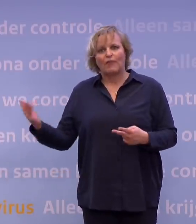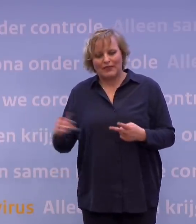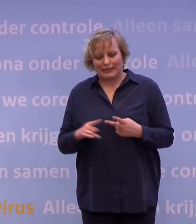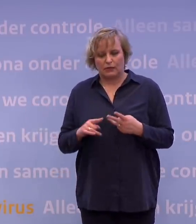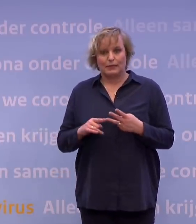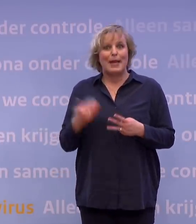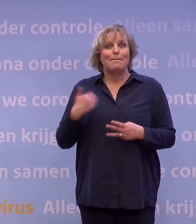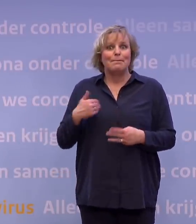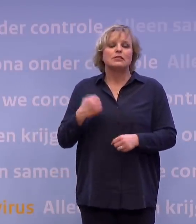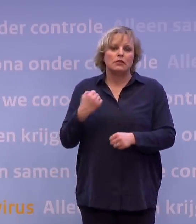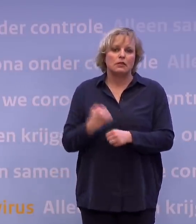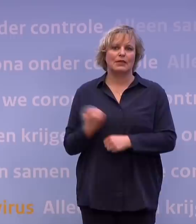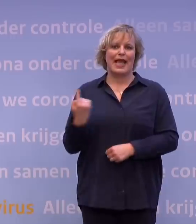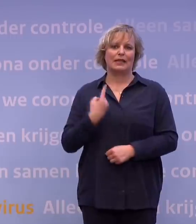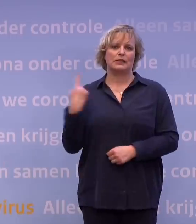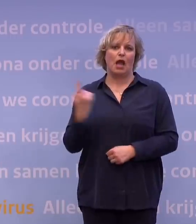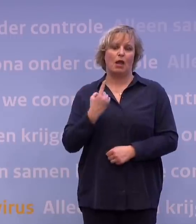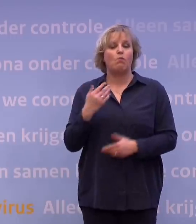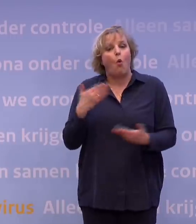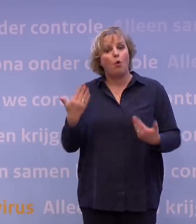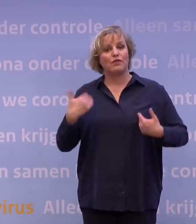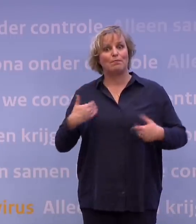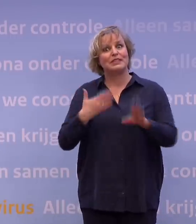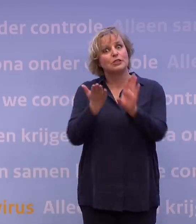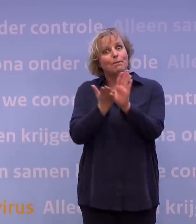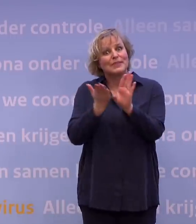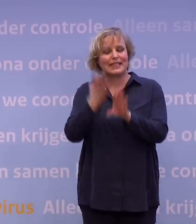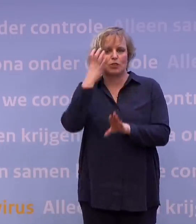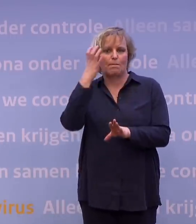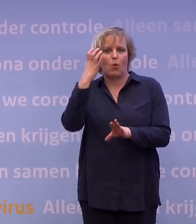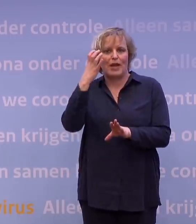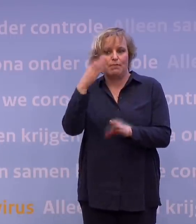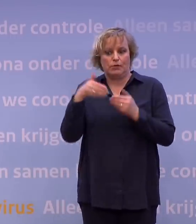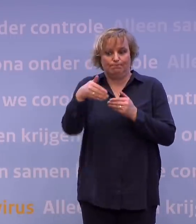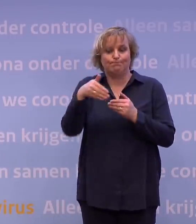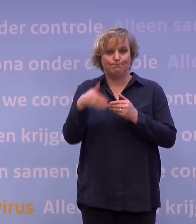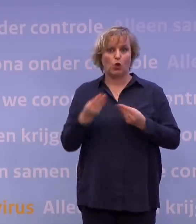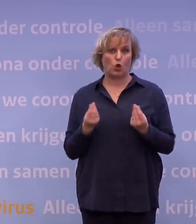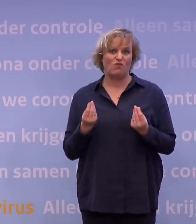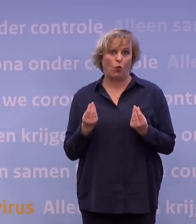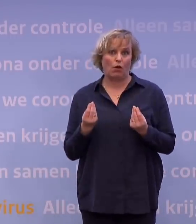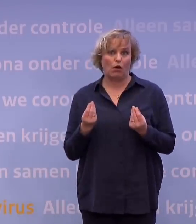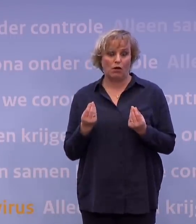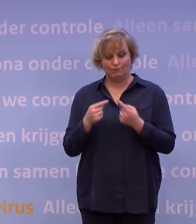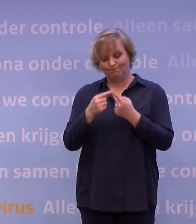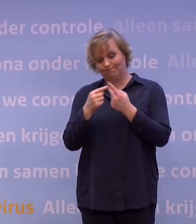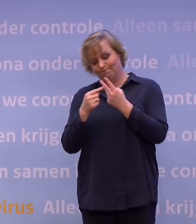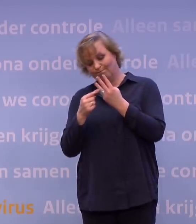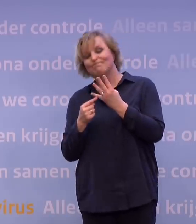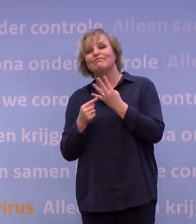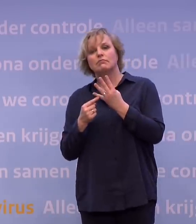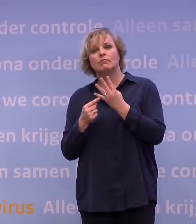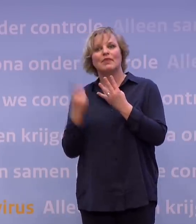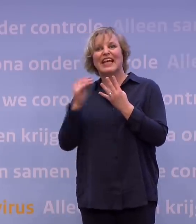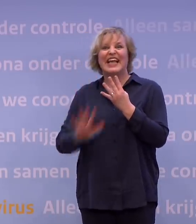Mensen die echt eenzaam zijn of mensen ook met psychische problemen die daar extra gevoelig voor zijn. Dus er zijn heel veel groepen mensen die binnen een Nederland,